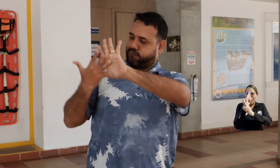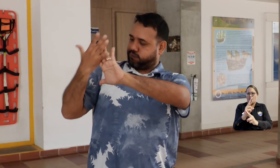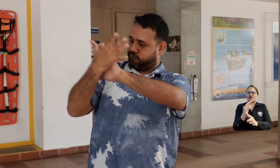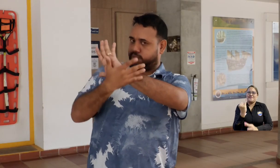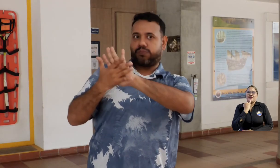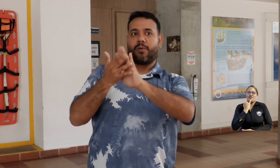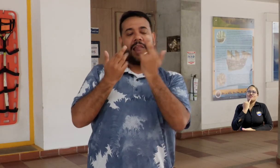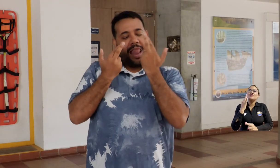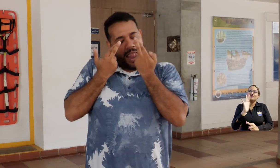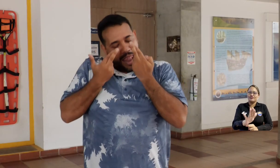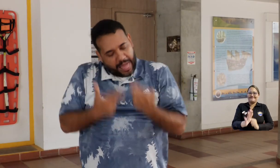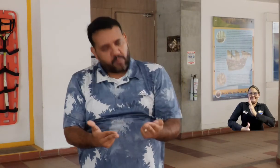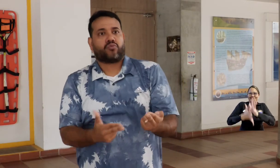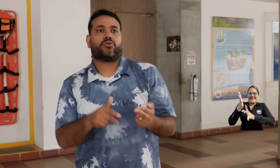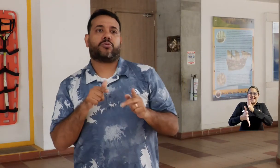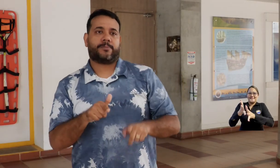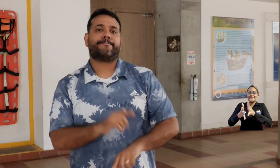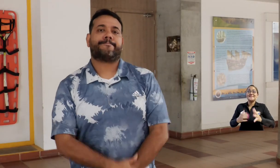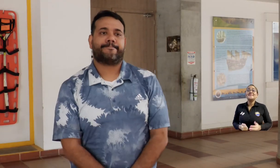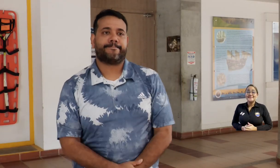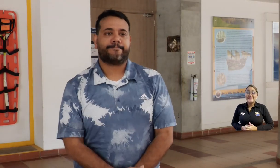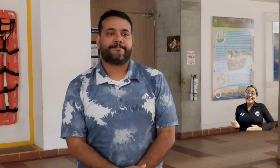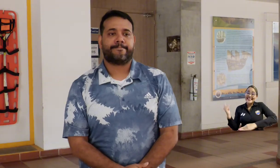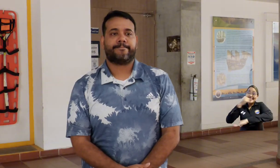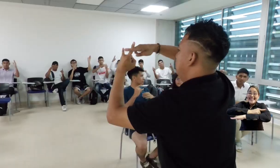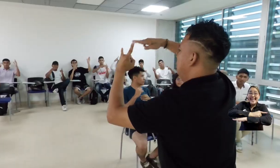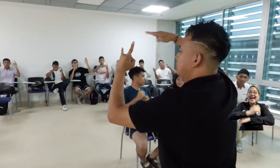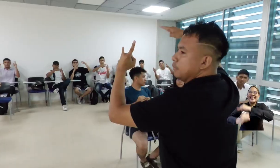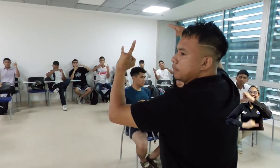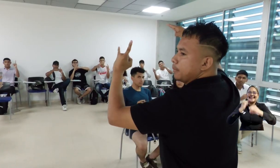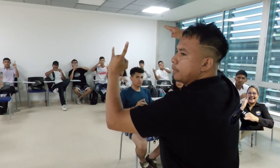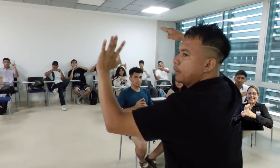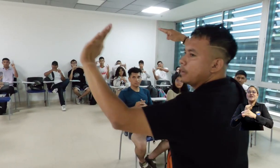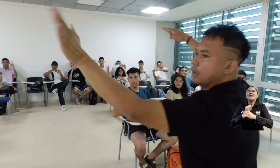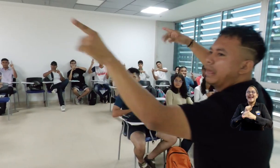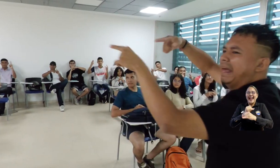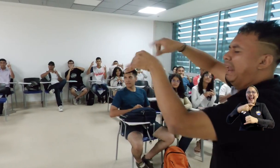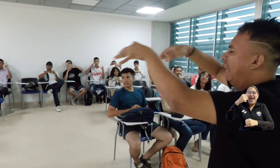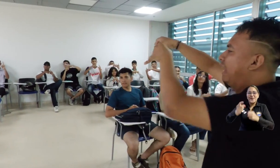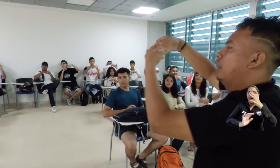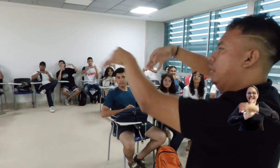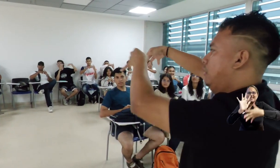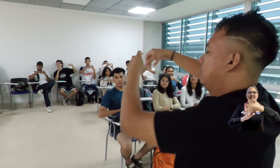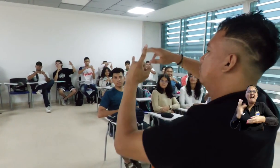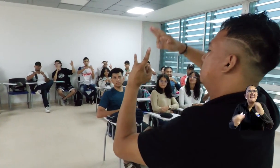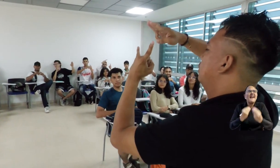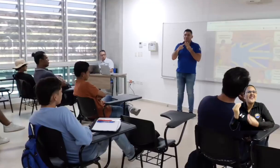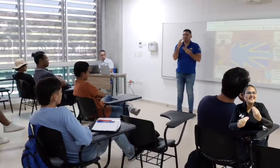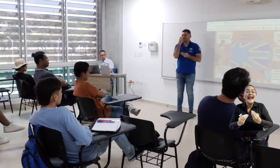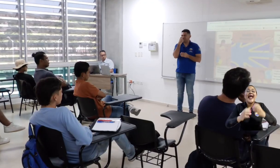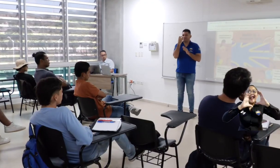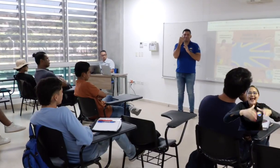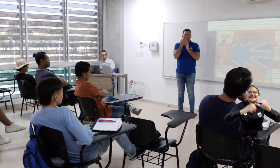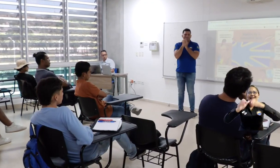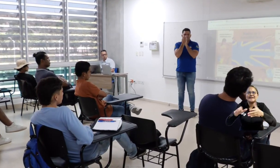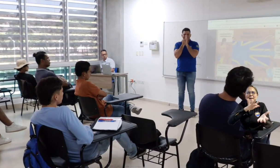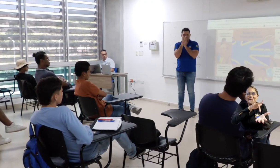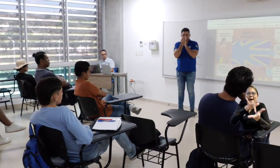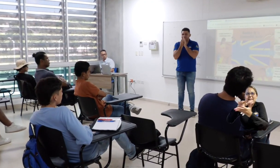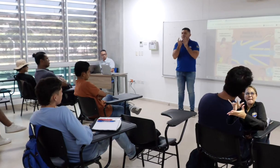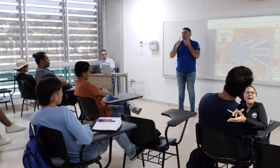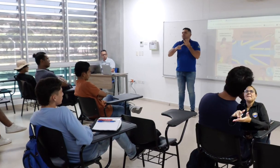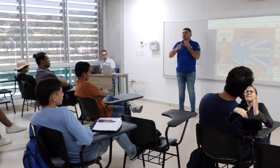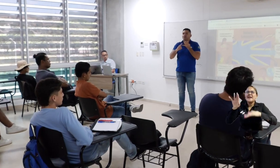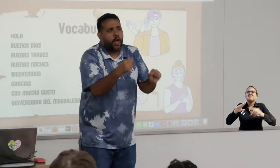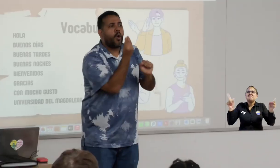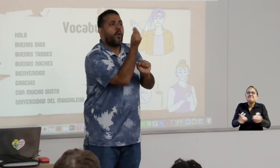el reconocimiento de este idioma como es la lengua de seña. Durante el Día Internacional de las Lenguas de Seña se realizó un recorrido por los